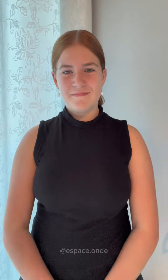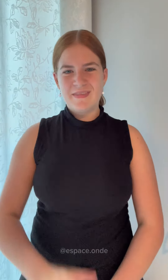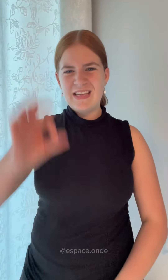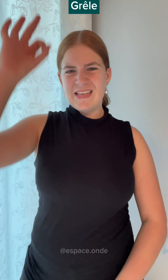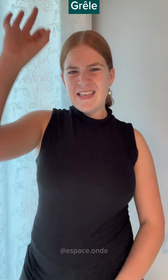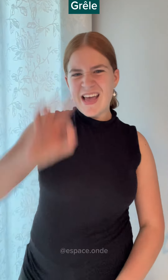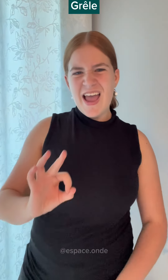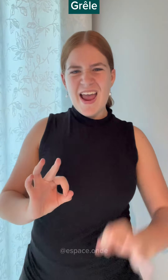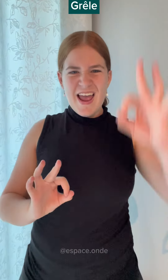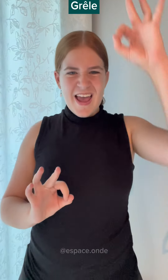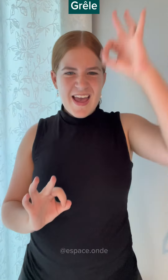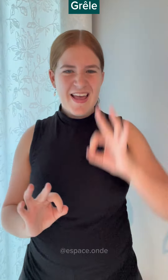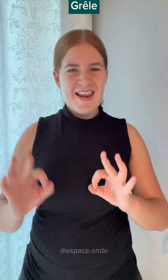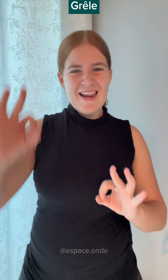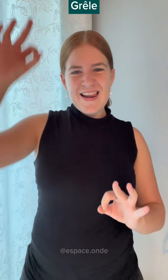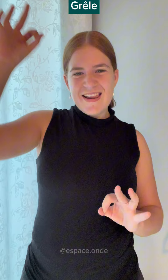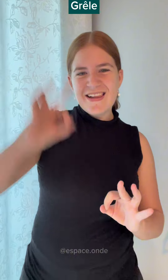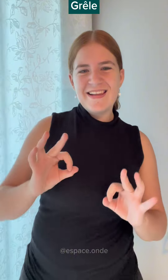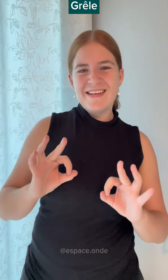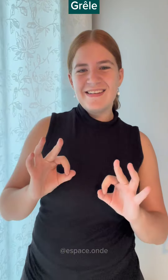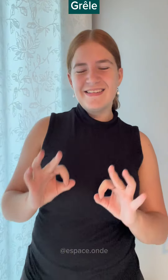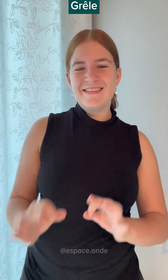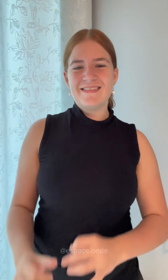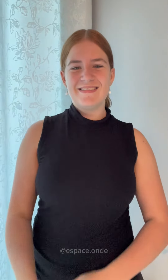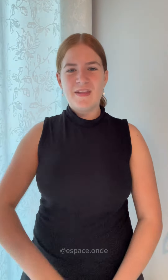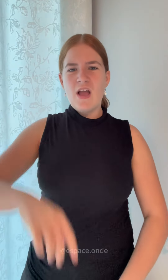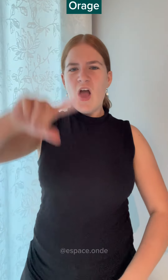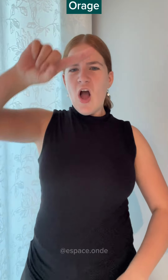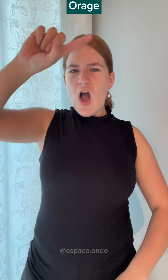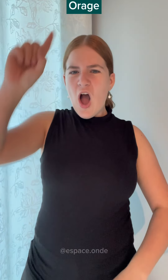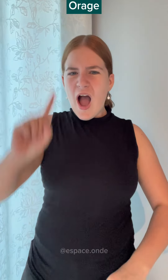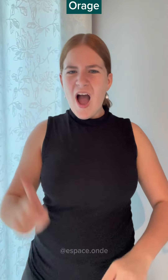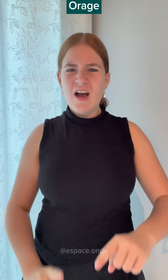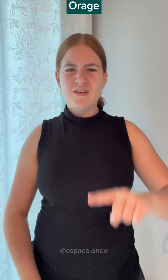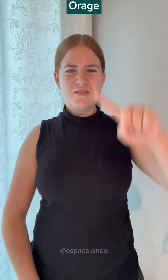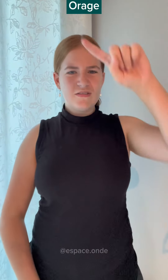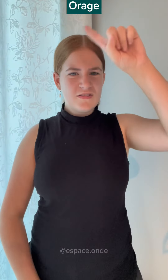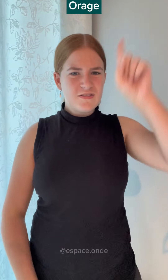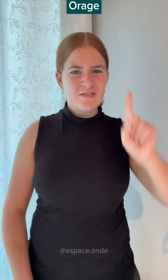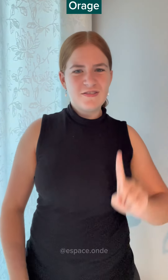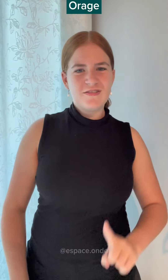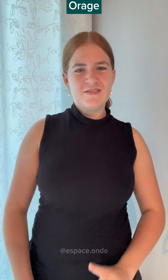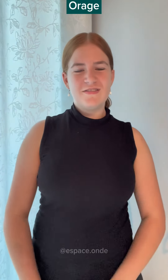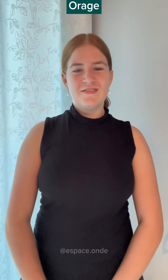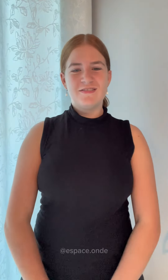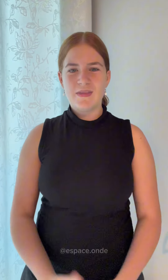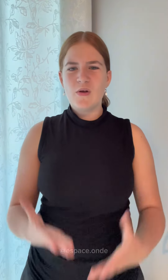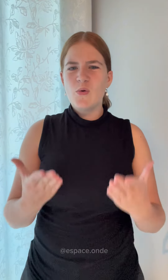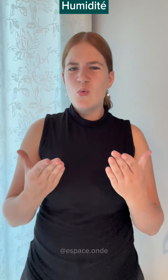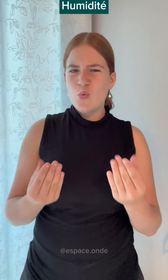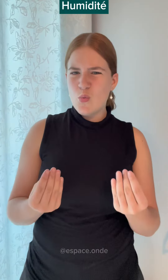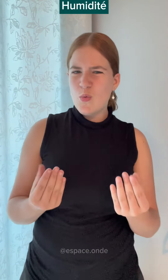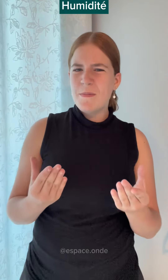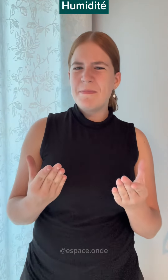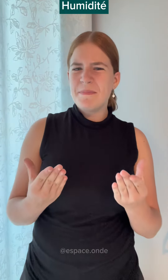grêle, orage, humidité,